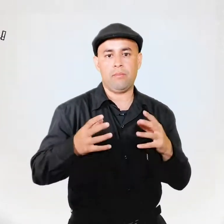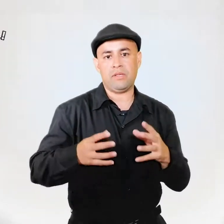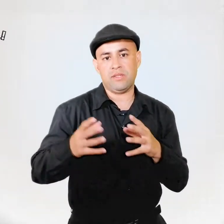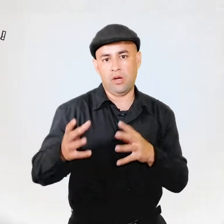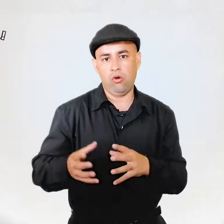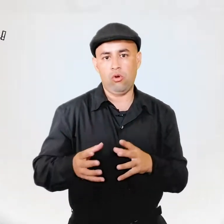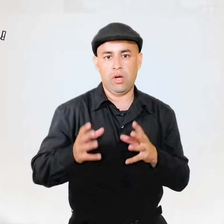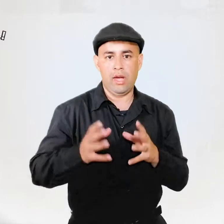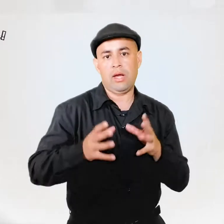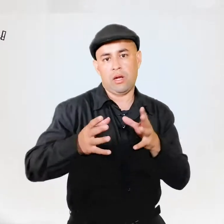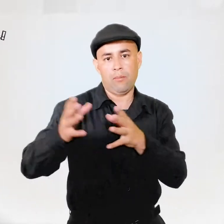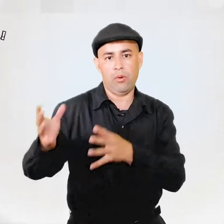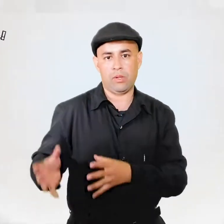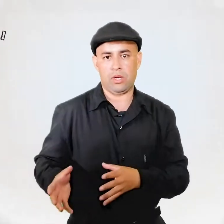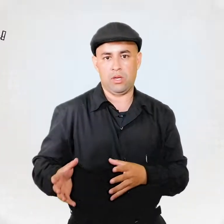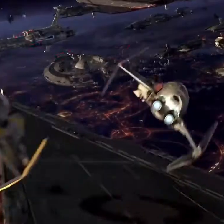vencerlo en el campo de batalla.